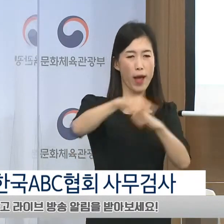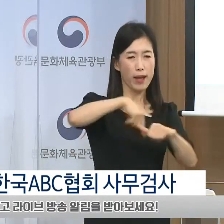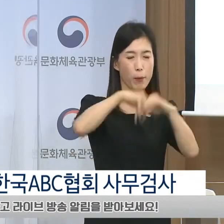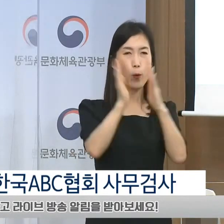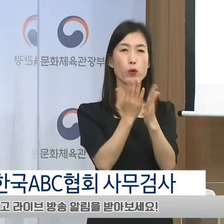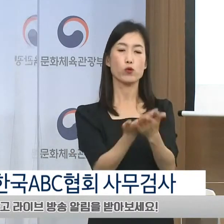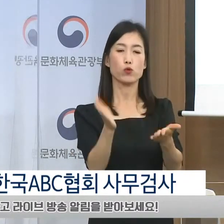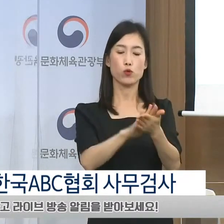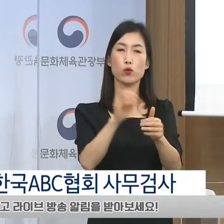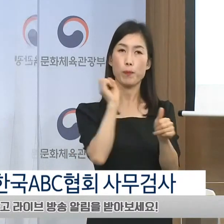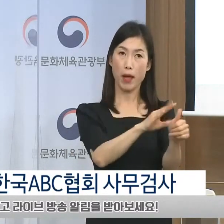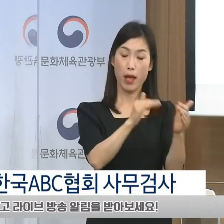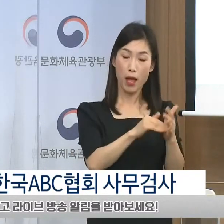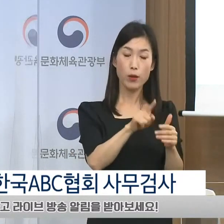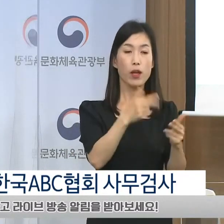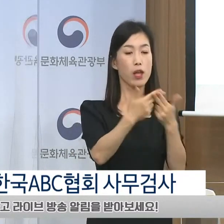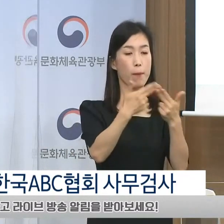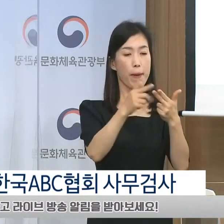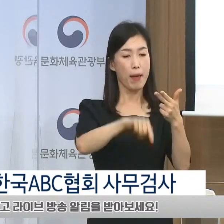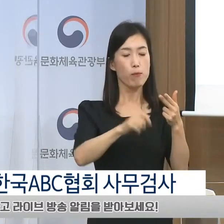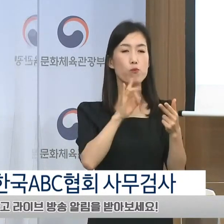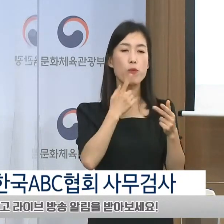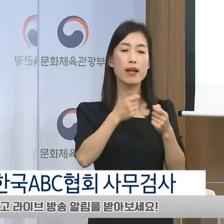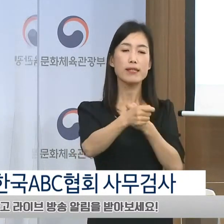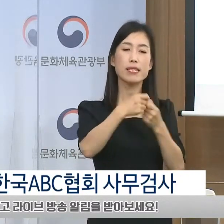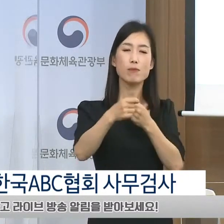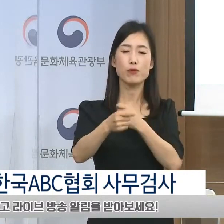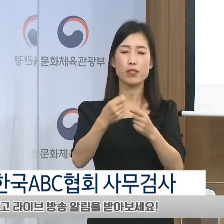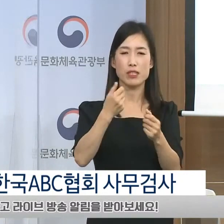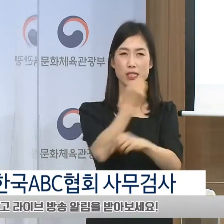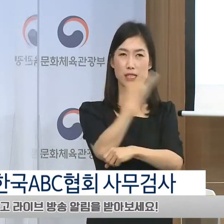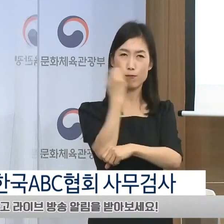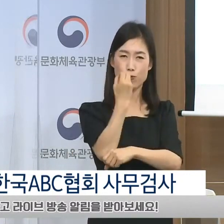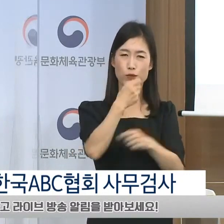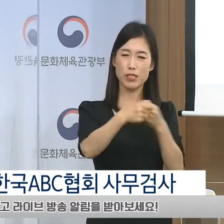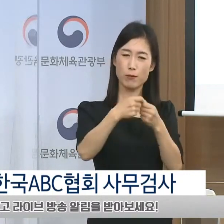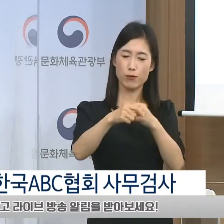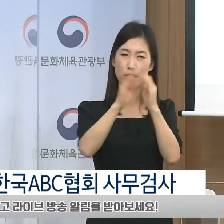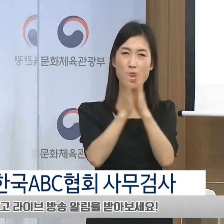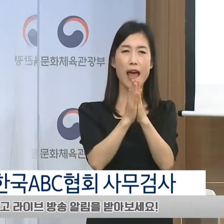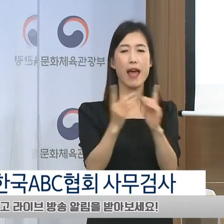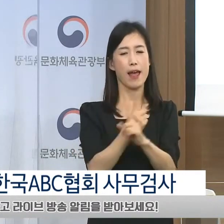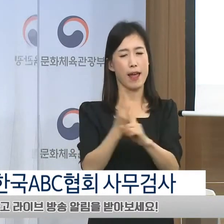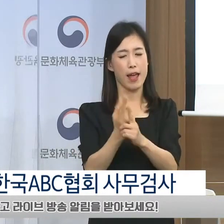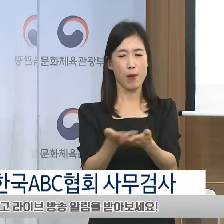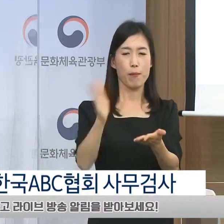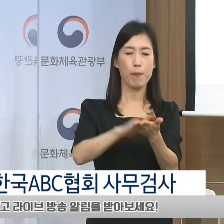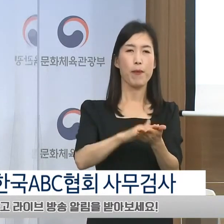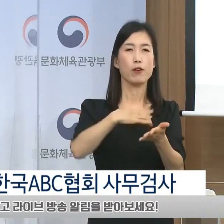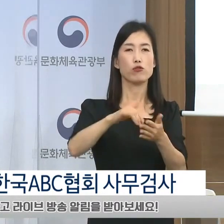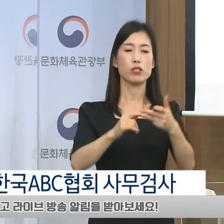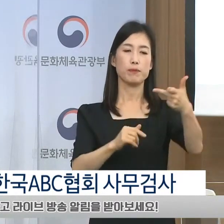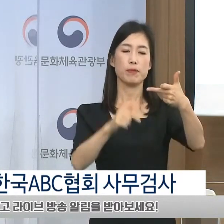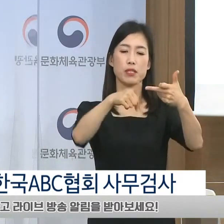협회 거버넌스 개선 등 17건의 조치 사항을 권고하였습니다.